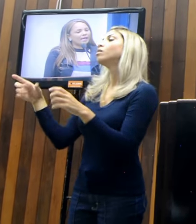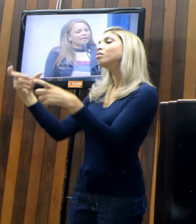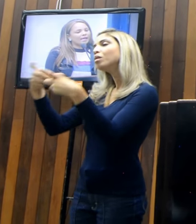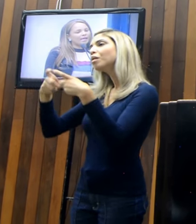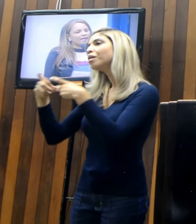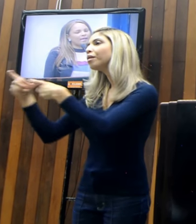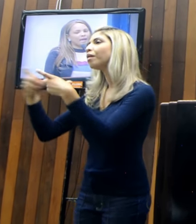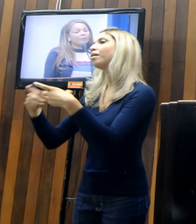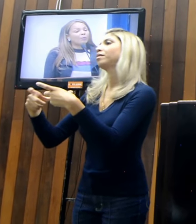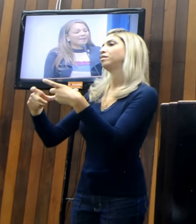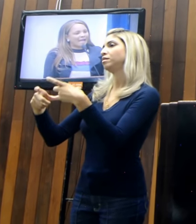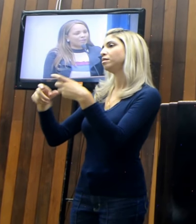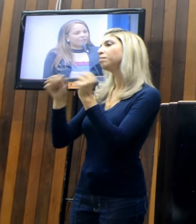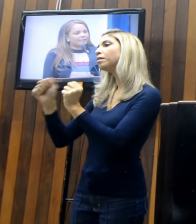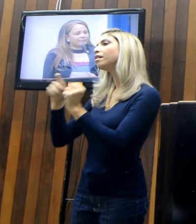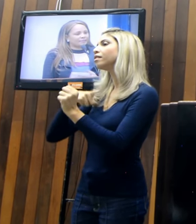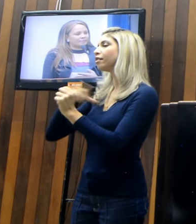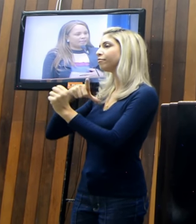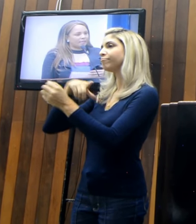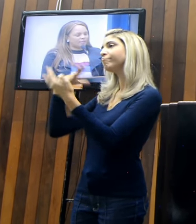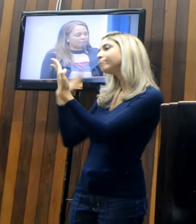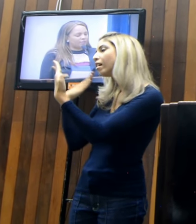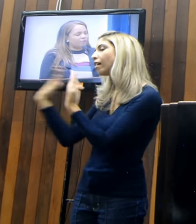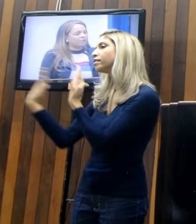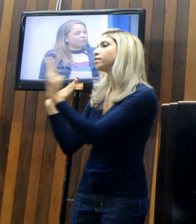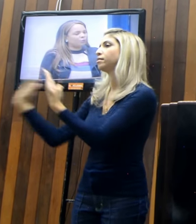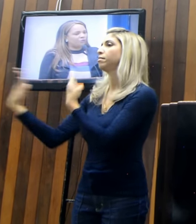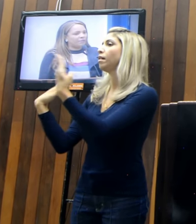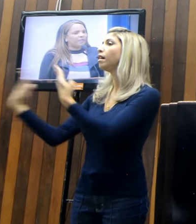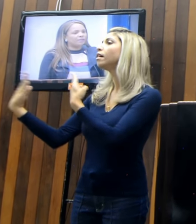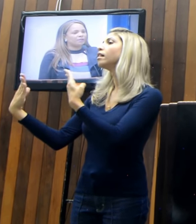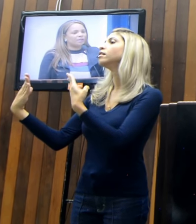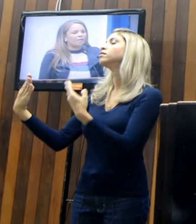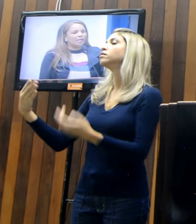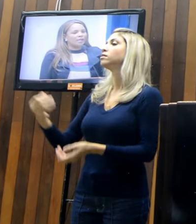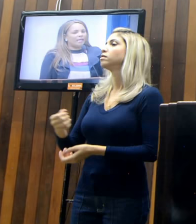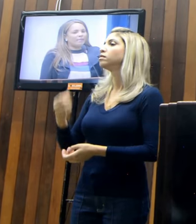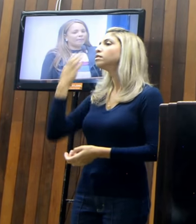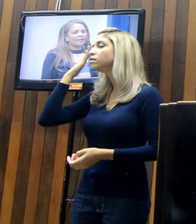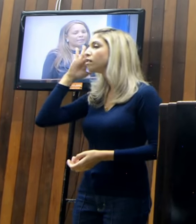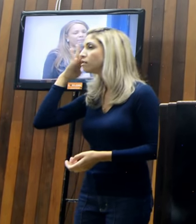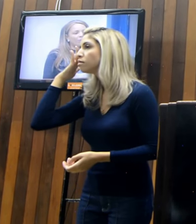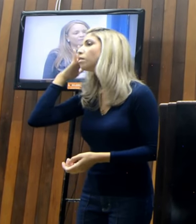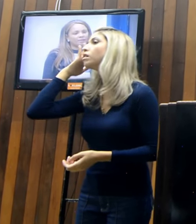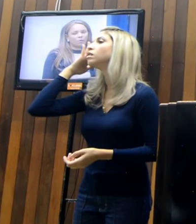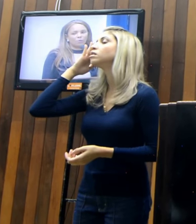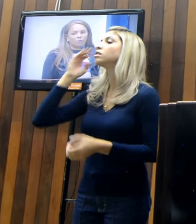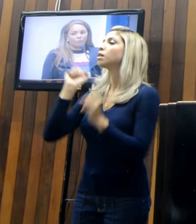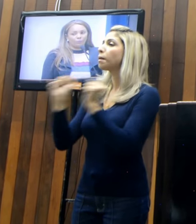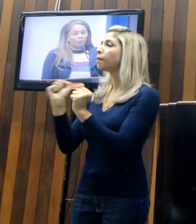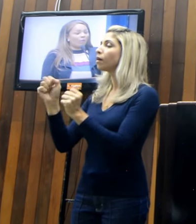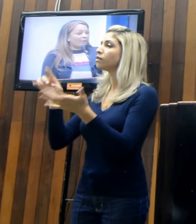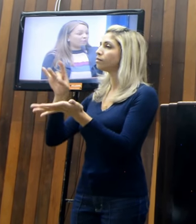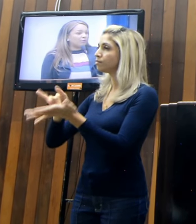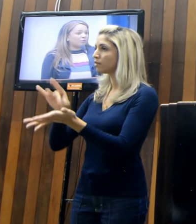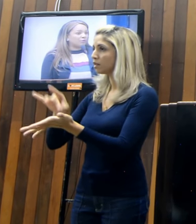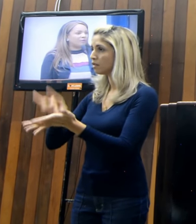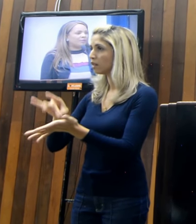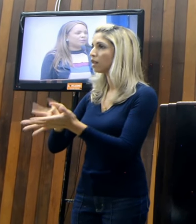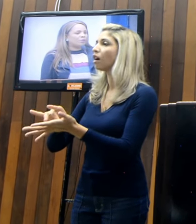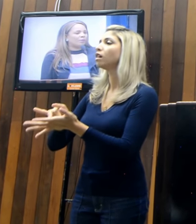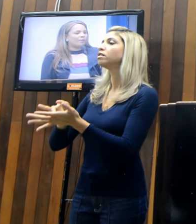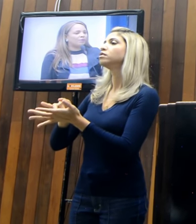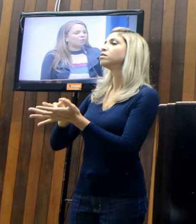apropriado para serem atendidas, ouvidas, né, para que possam, num momento tão